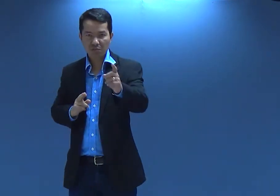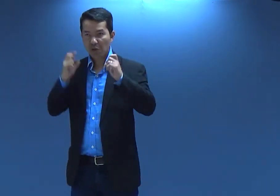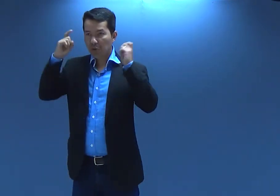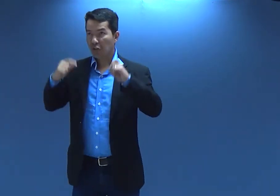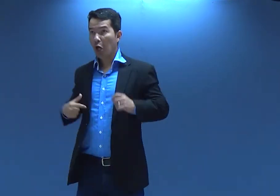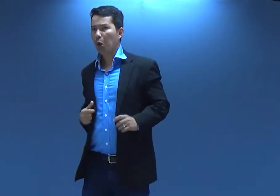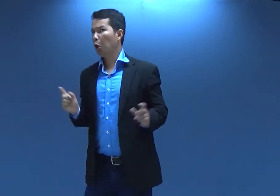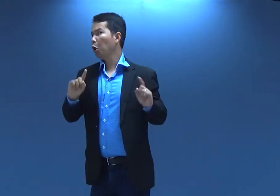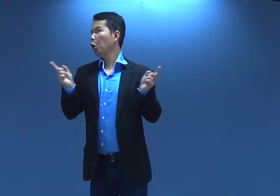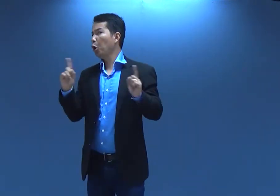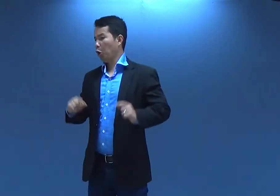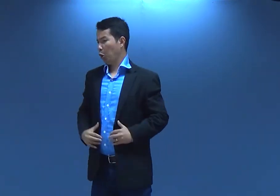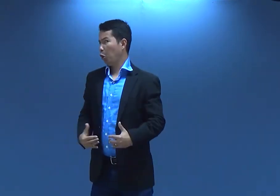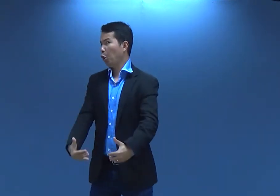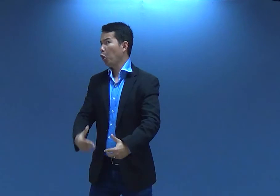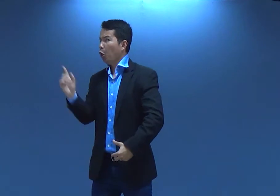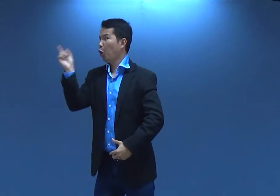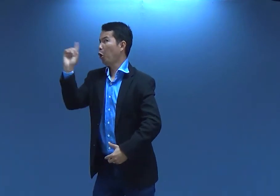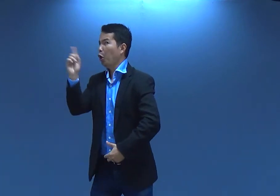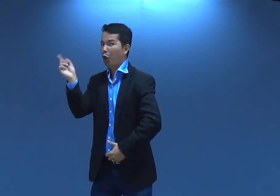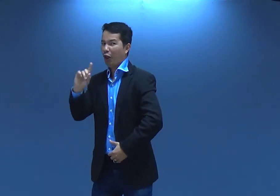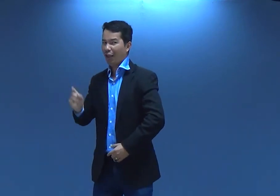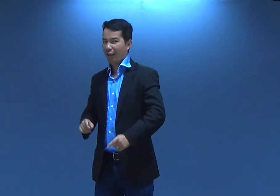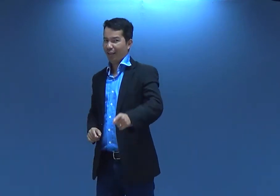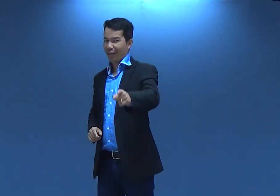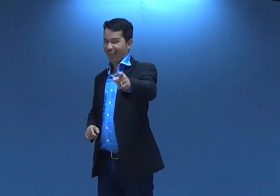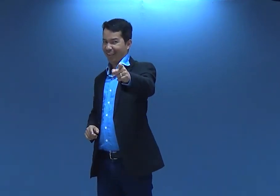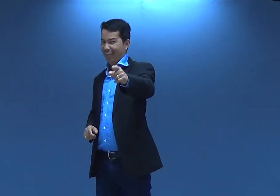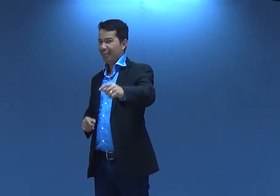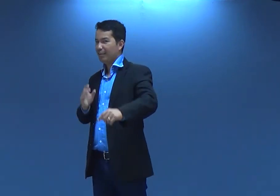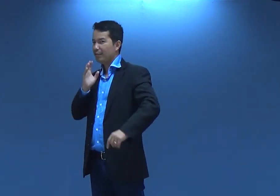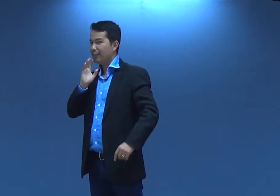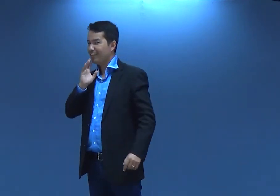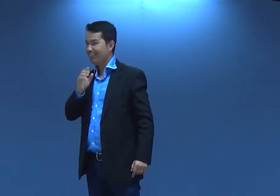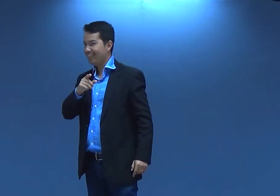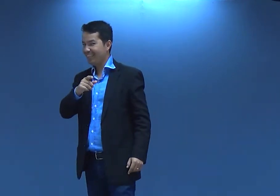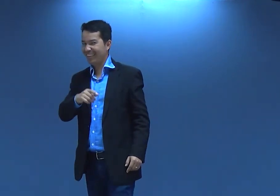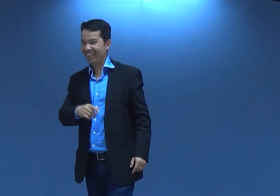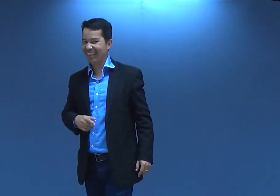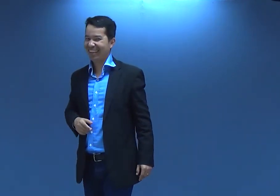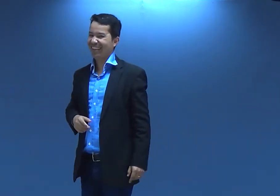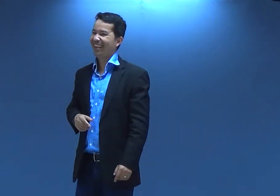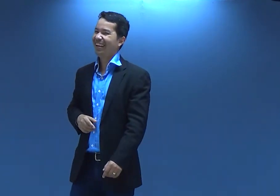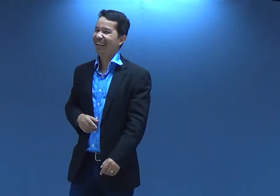ele ficou preocupado eu não vou ficar grávida não eu conheço ali